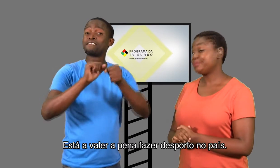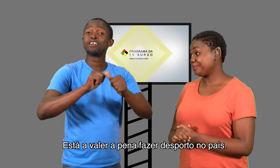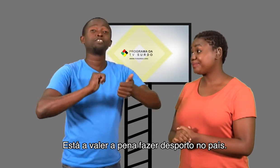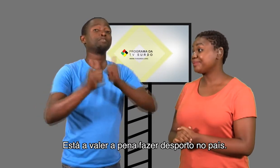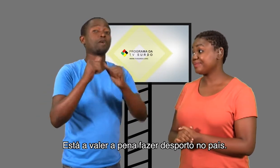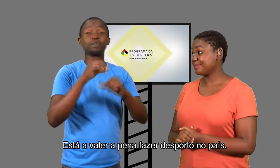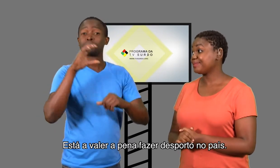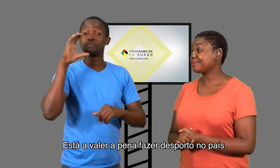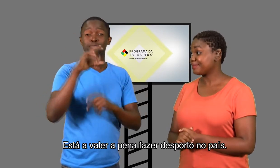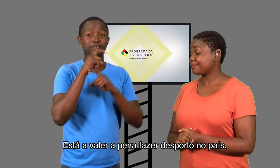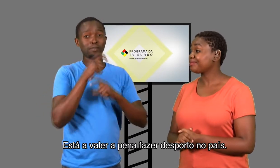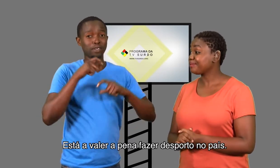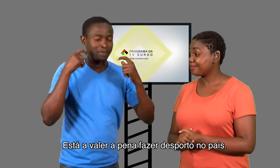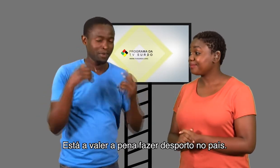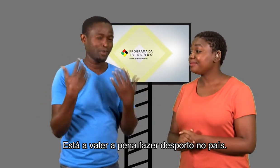Está a valer a pena fazer desporto no país.